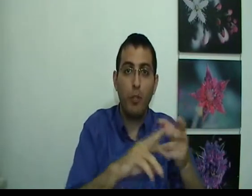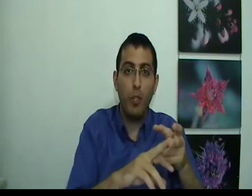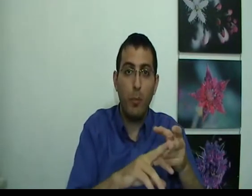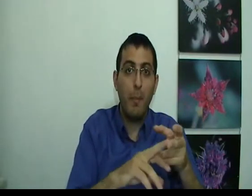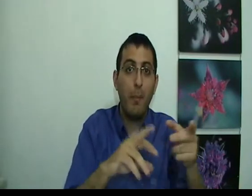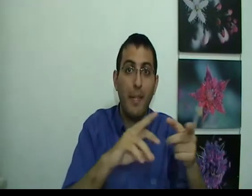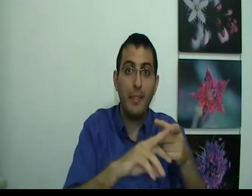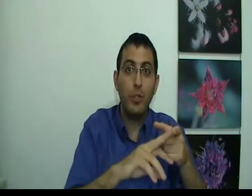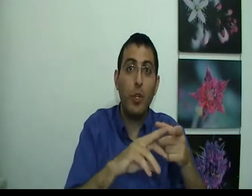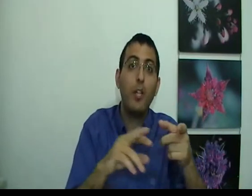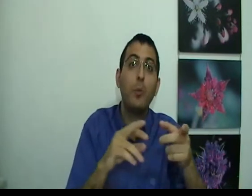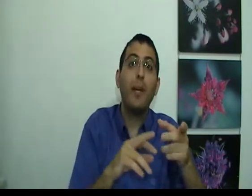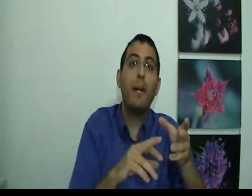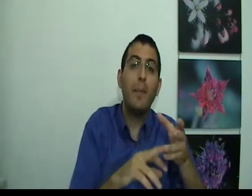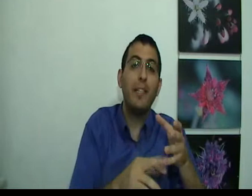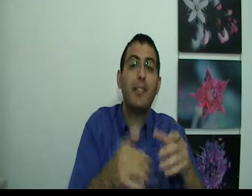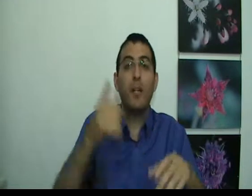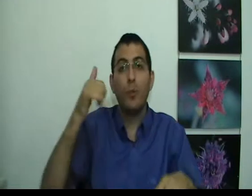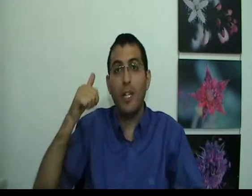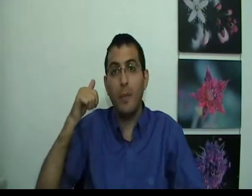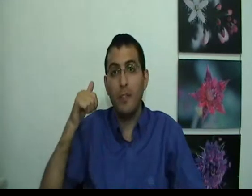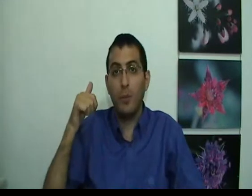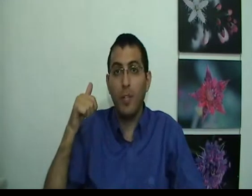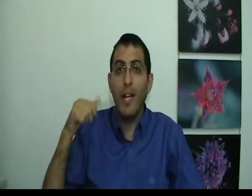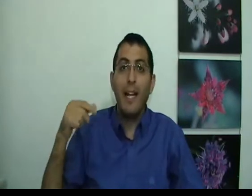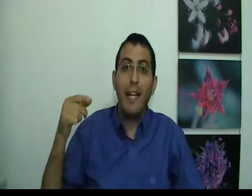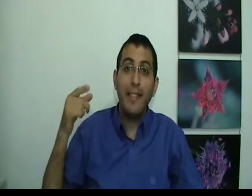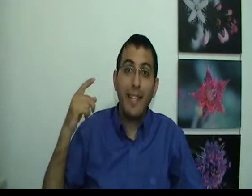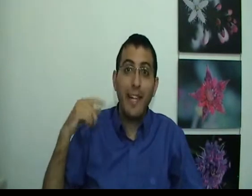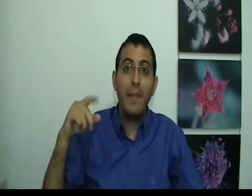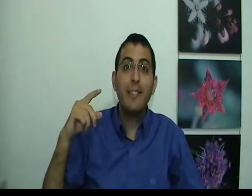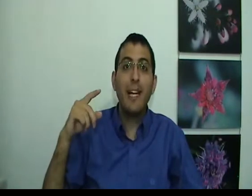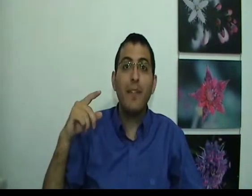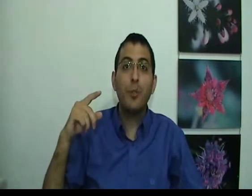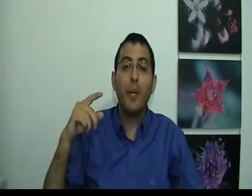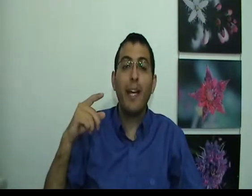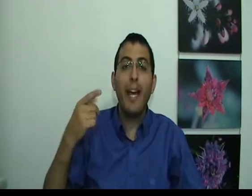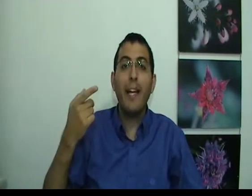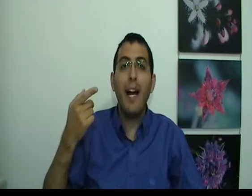שלו במעשים שלו, לא רק שהוא יראה בהם את ההתגלות של המציאות אלא זה יגיע למצב שהוא יראה גם